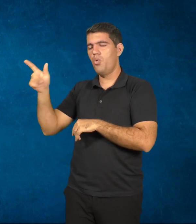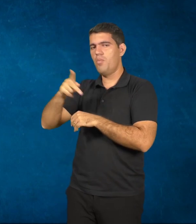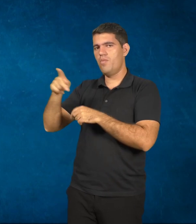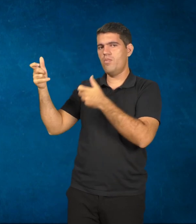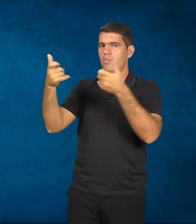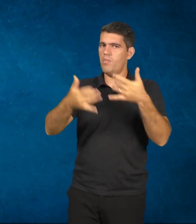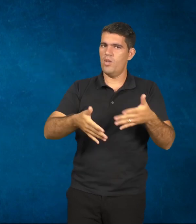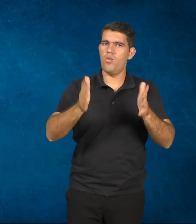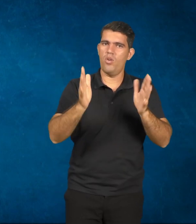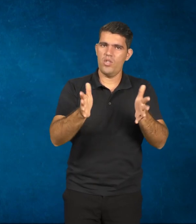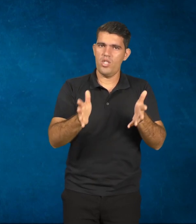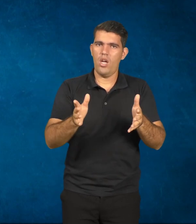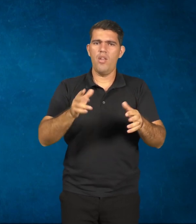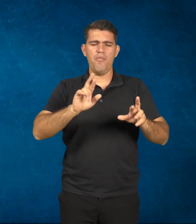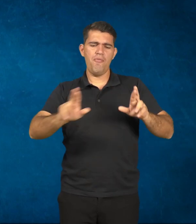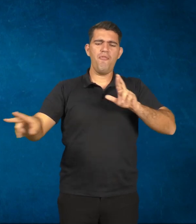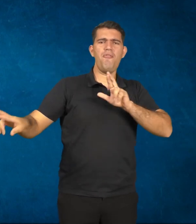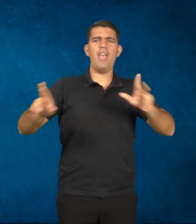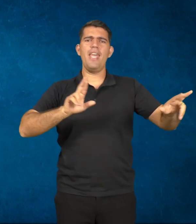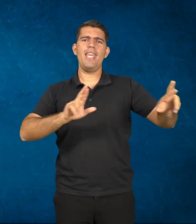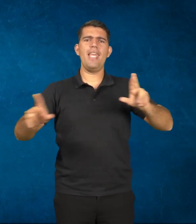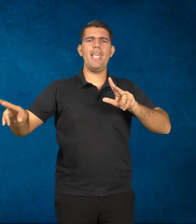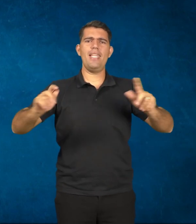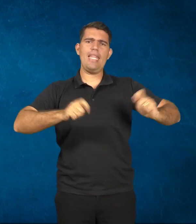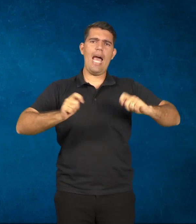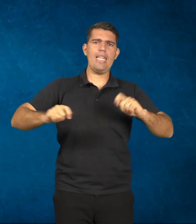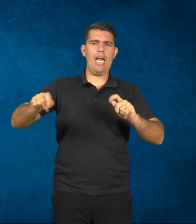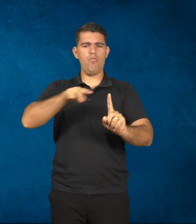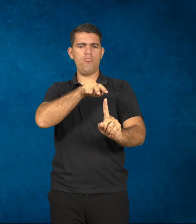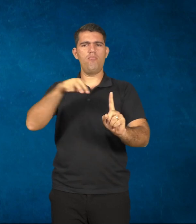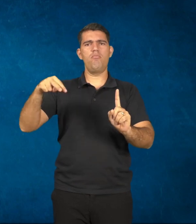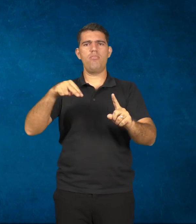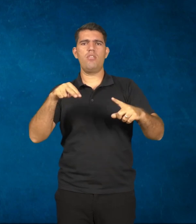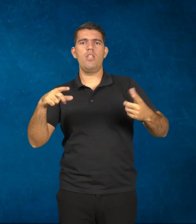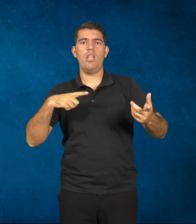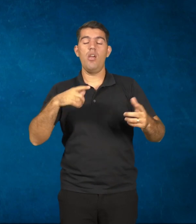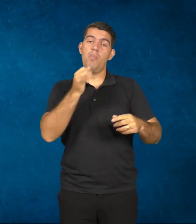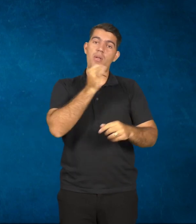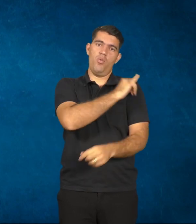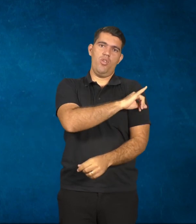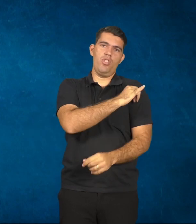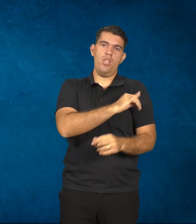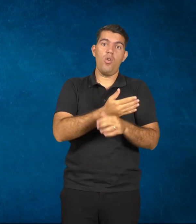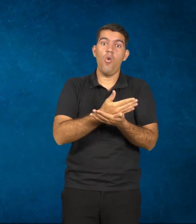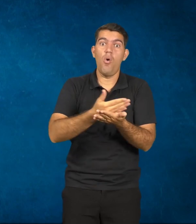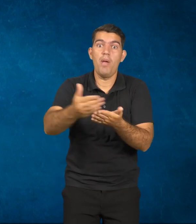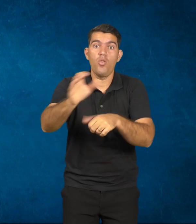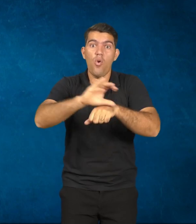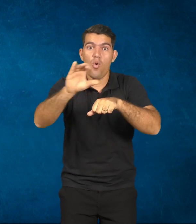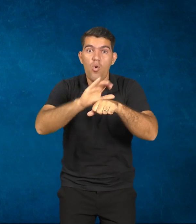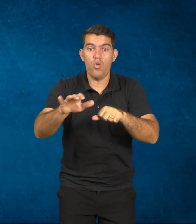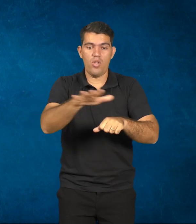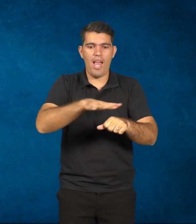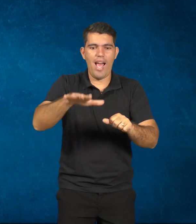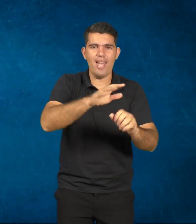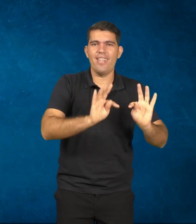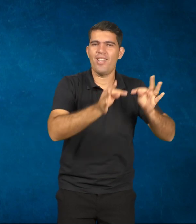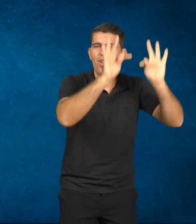possibilidades. Nós começamos no Rio de Janeiro, por exemplo, oferecendo cursos na área de tecnologia, na área de informática, informática